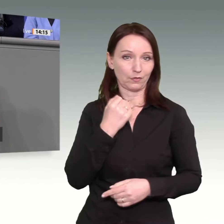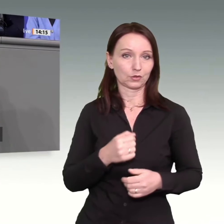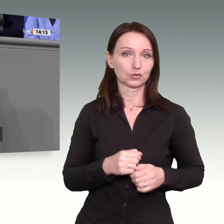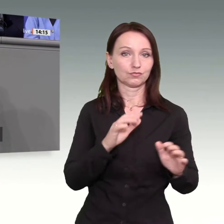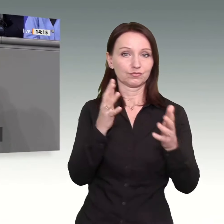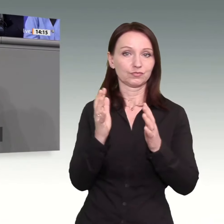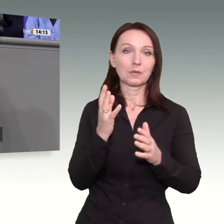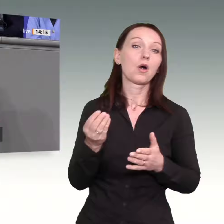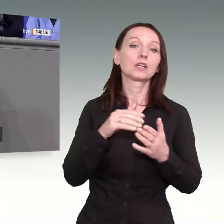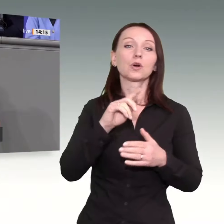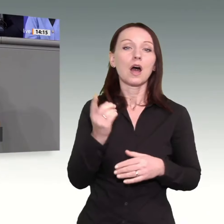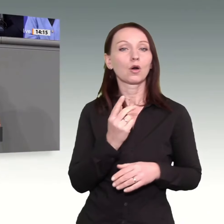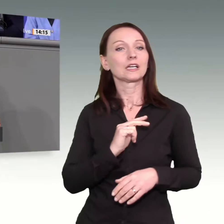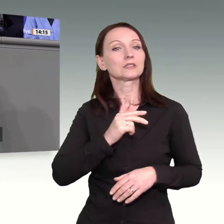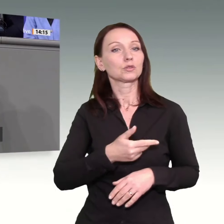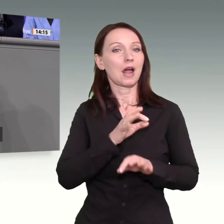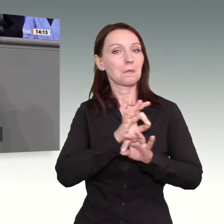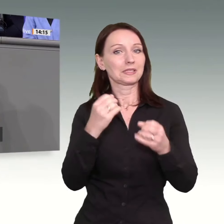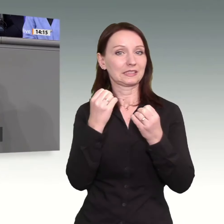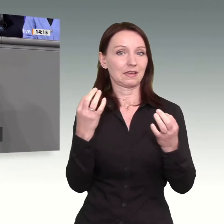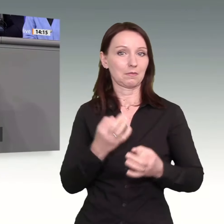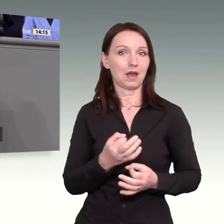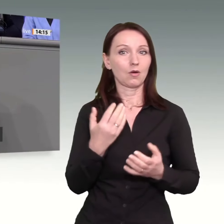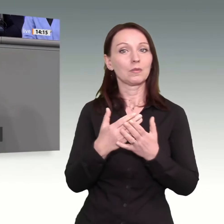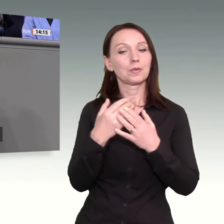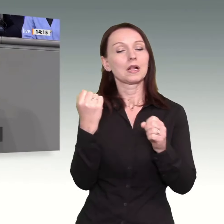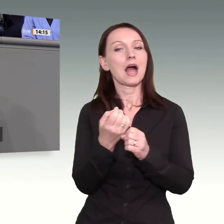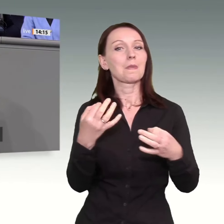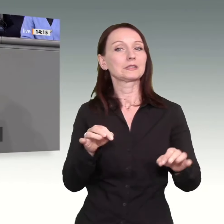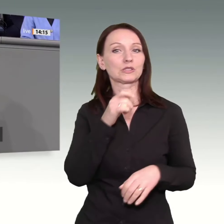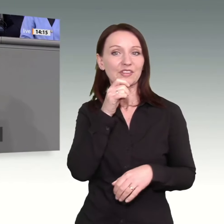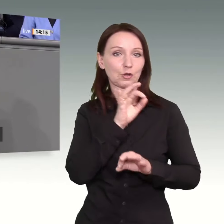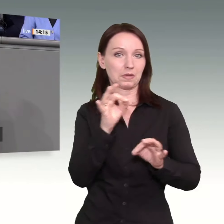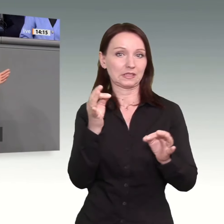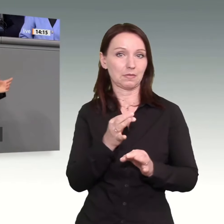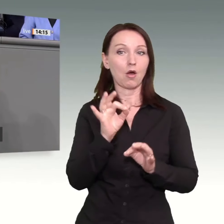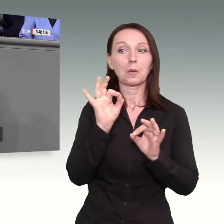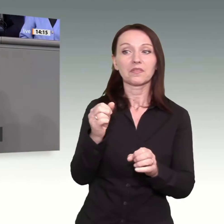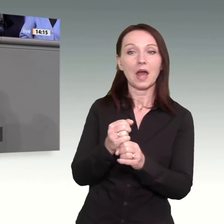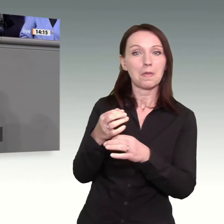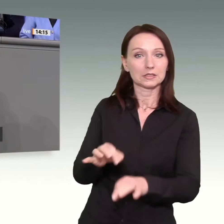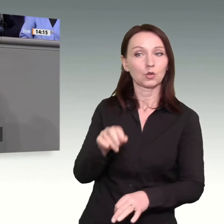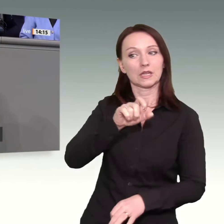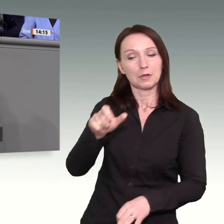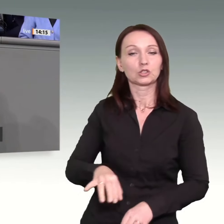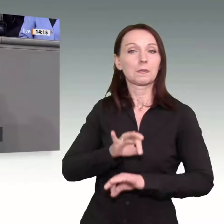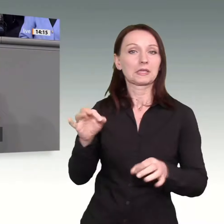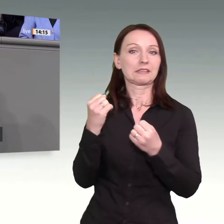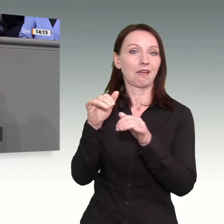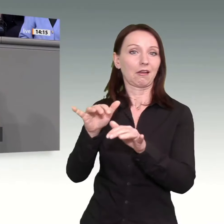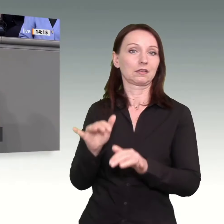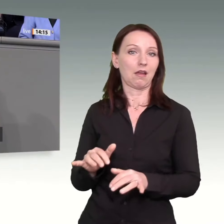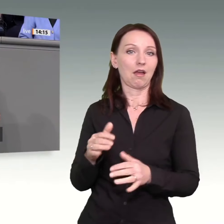Arbeitslosigkeit besser abzusichern. Und eine bessere Absicherung für Weiterbildungsphasen. Da hat um uns die Koalition schon wichtige Schritte